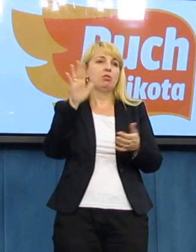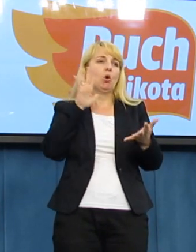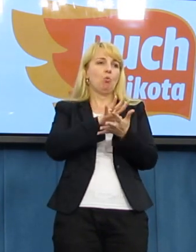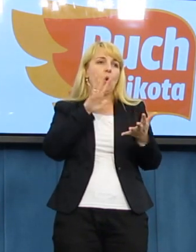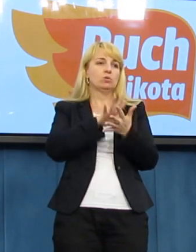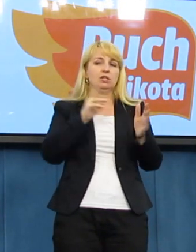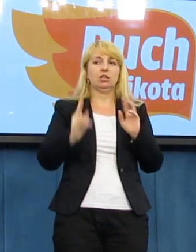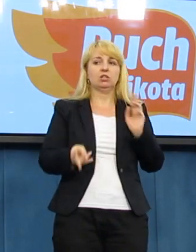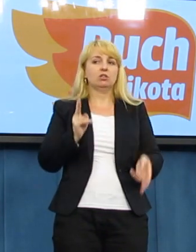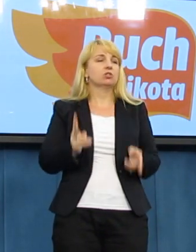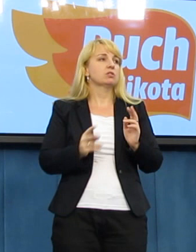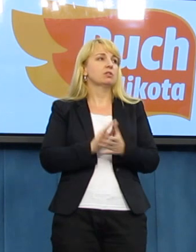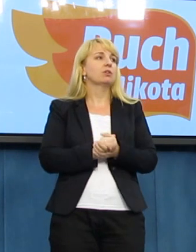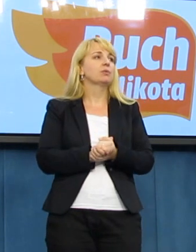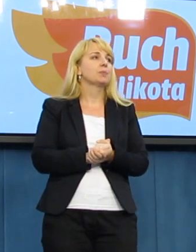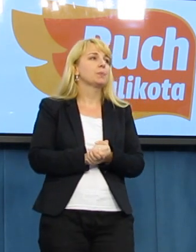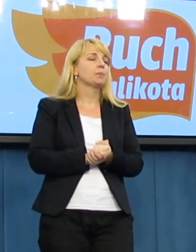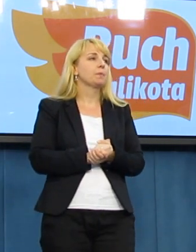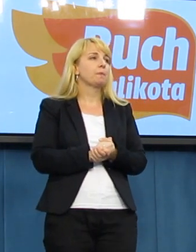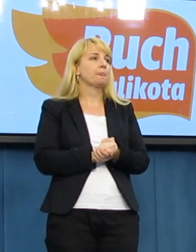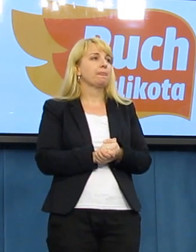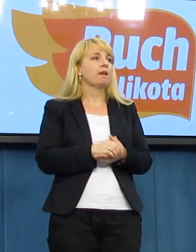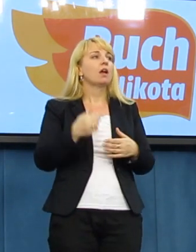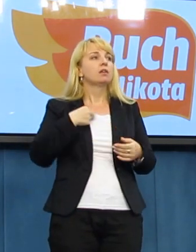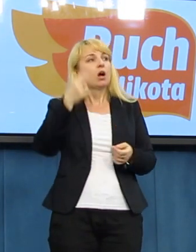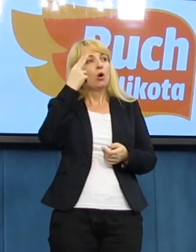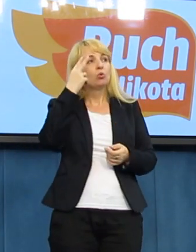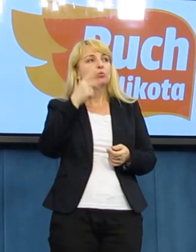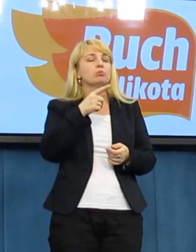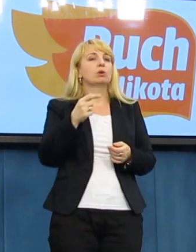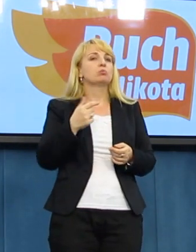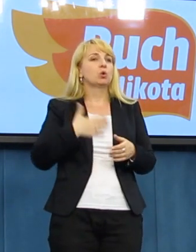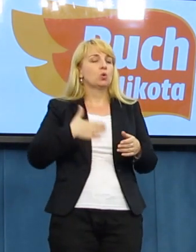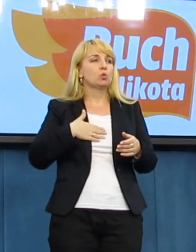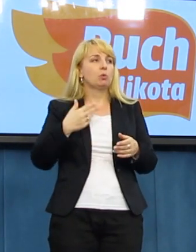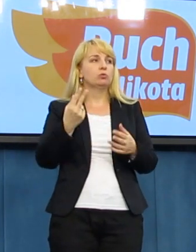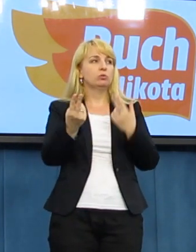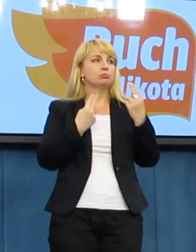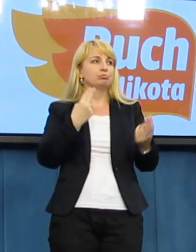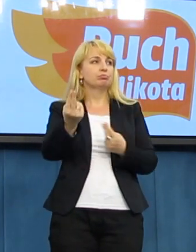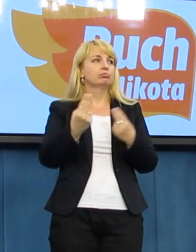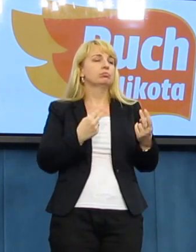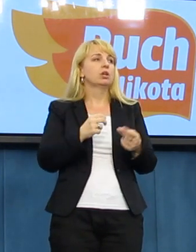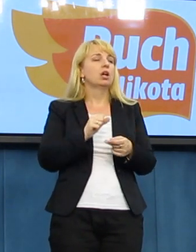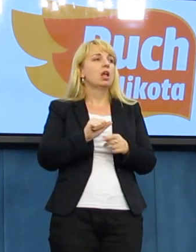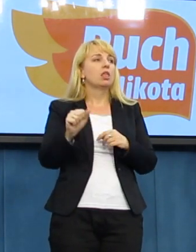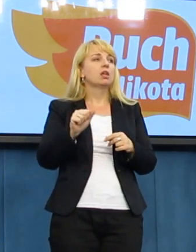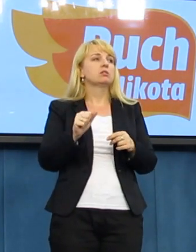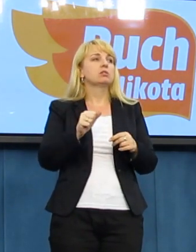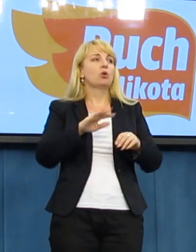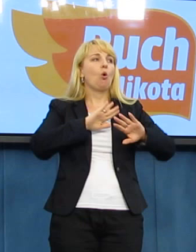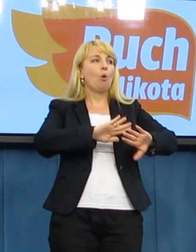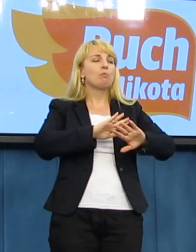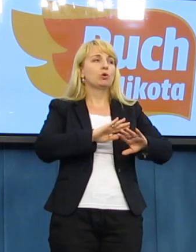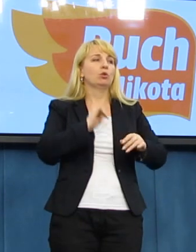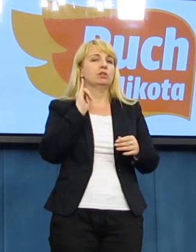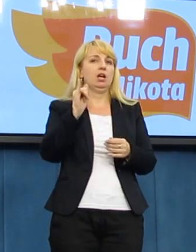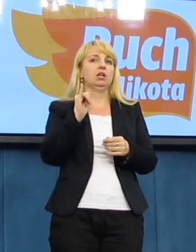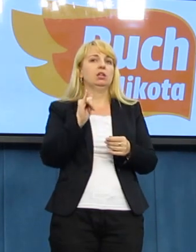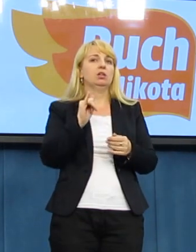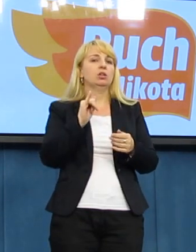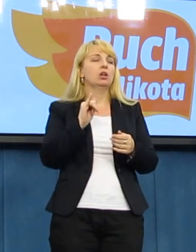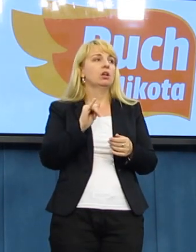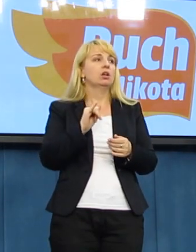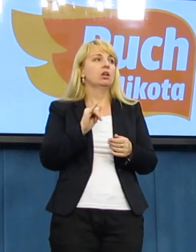Pan prezes Karczyński, Tok FM. Rozumiem, że ten sobotni marsz jest w obronie, znaczy ma na rzecz uwolnienie. Proszę